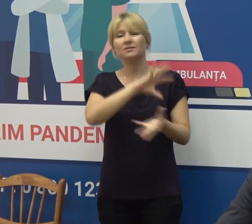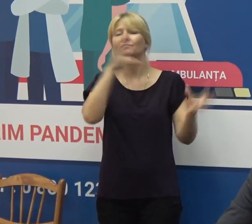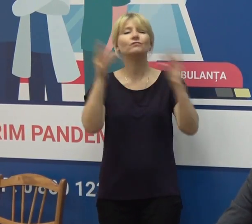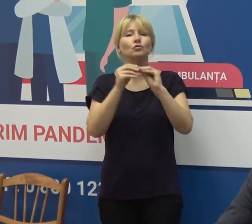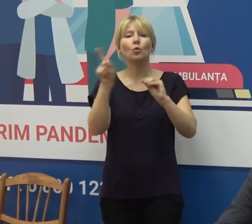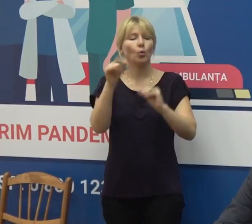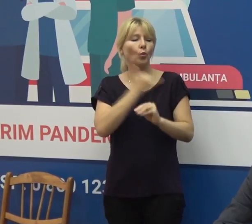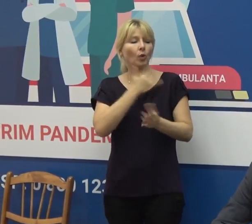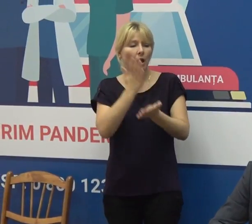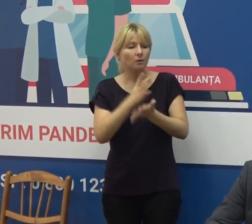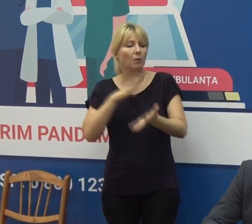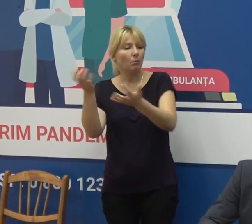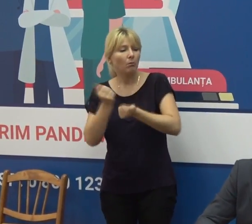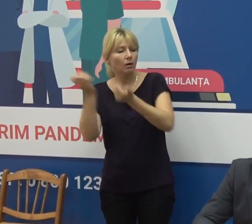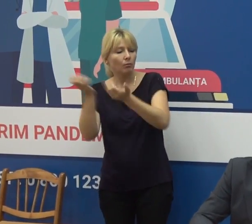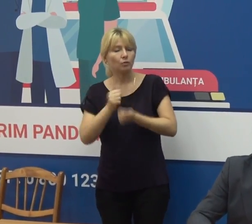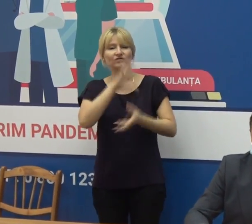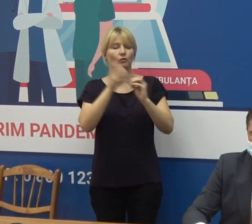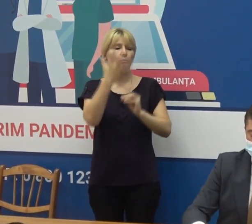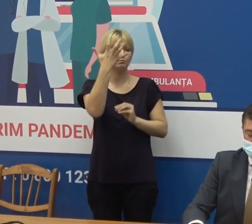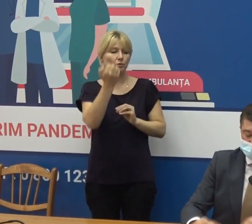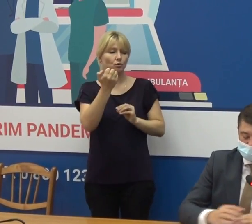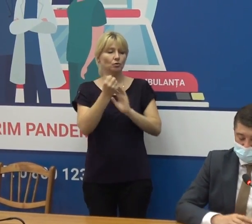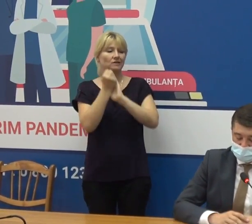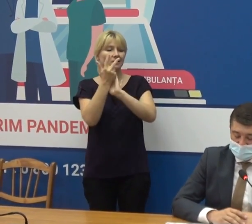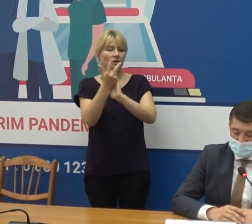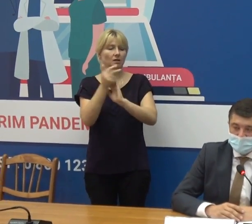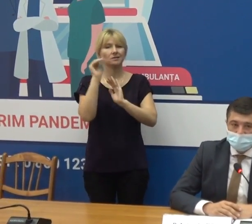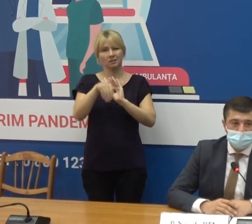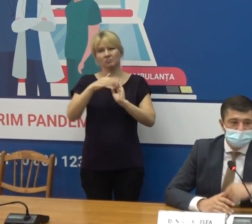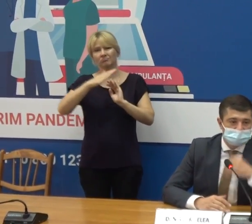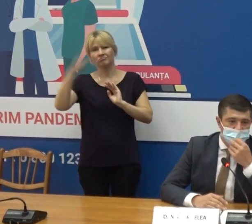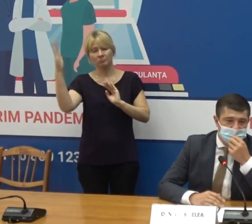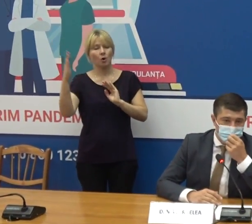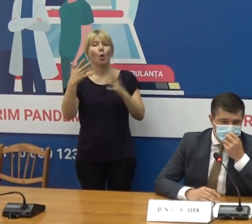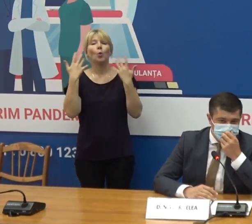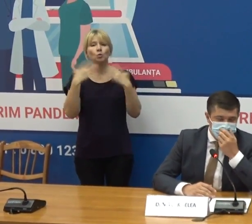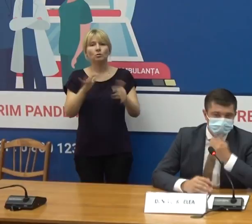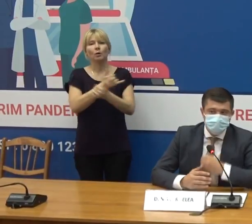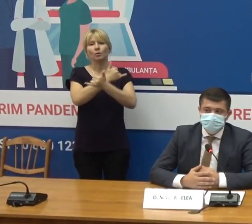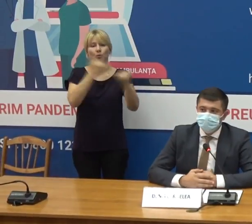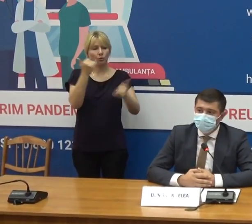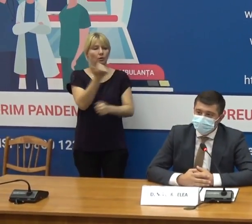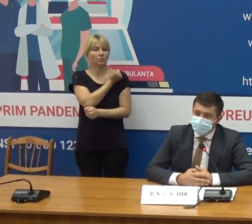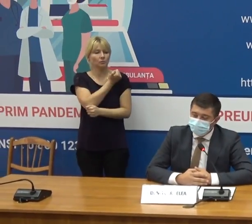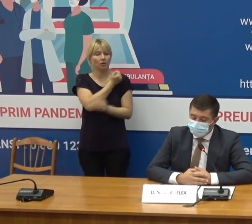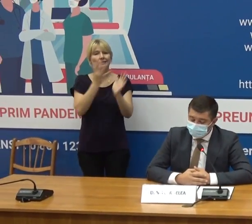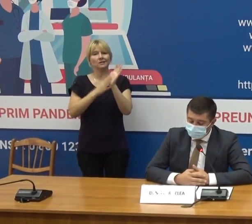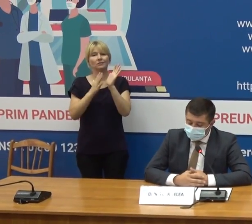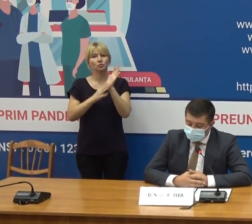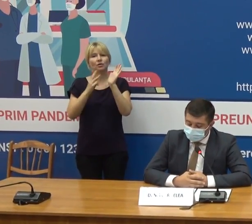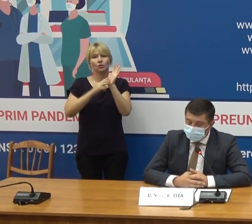loturile recepționate, care constituie 513.600, a fost administrat deja 98